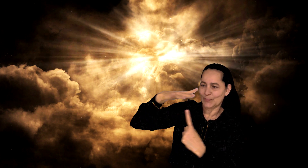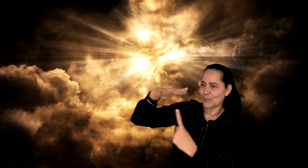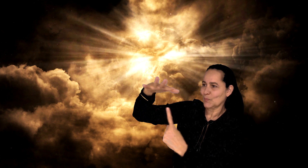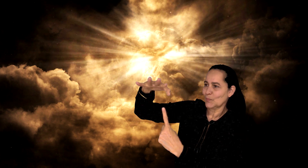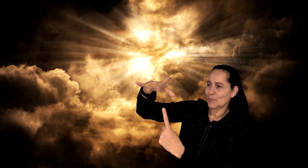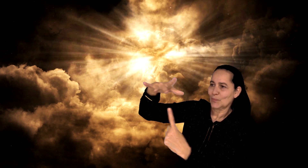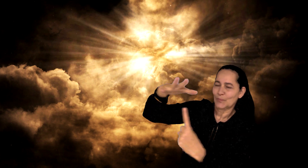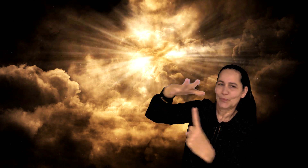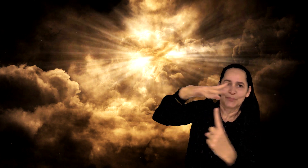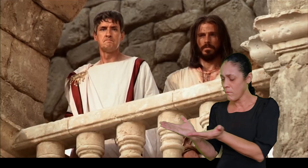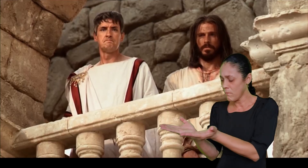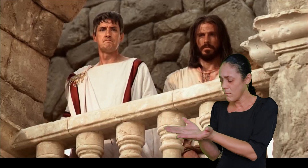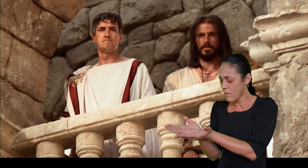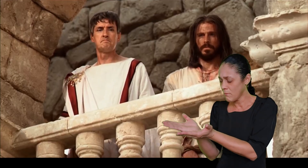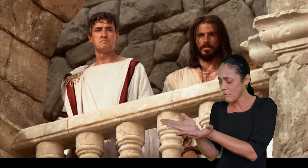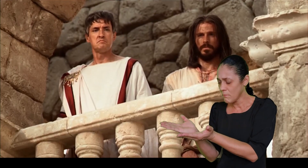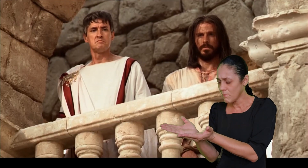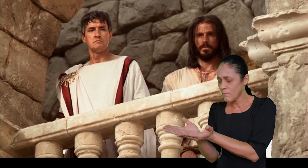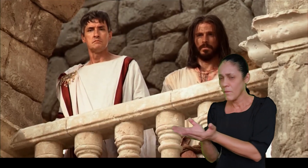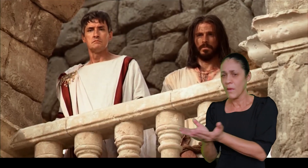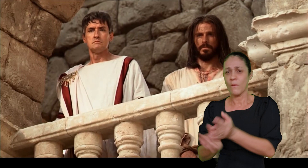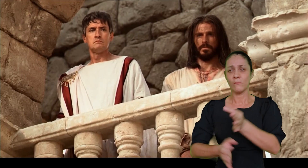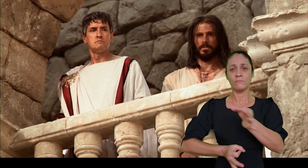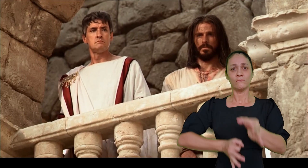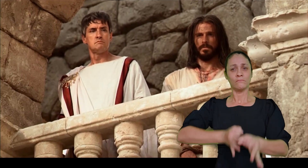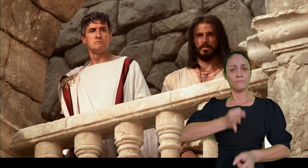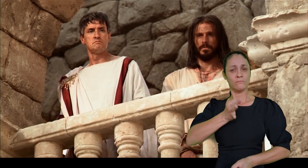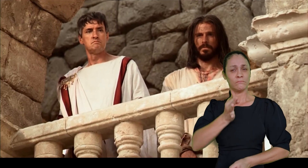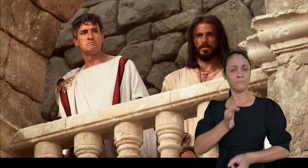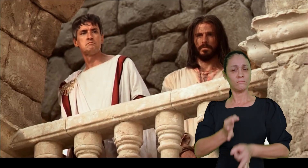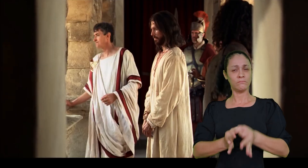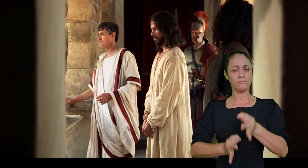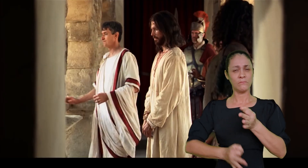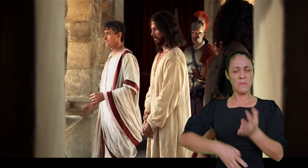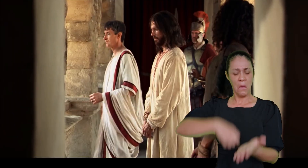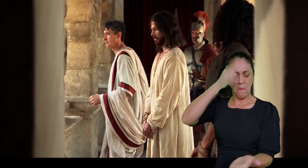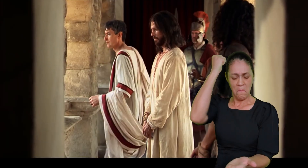Os cristãos foram nos tribunais